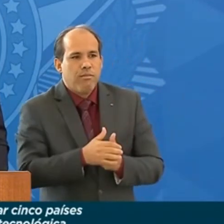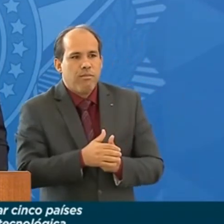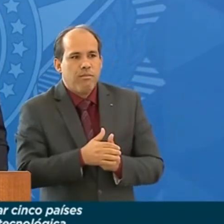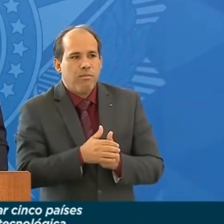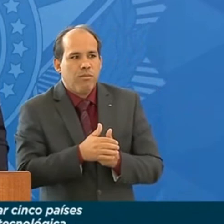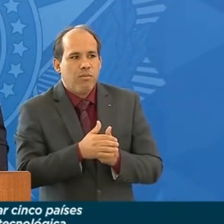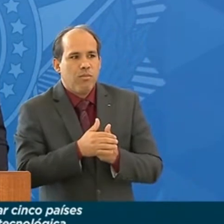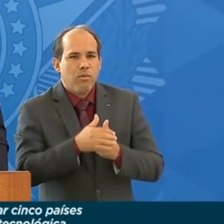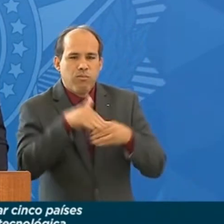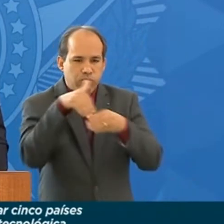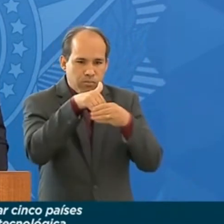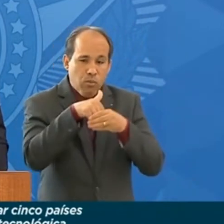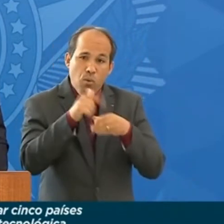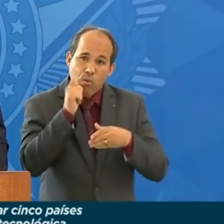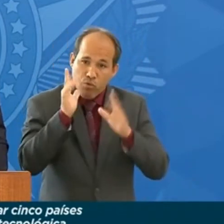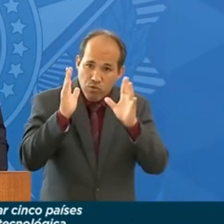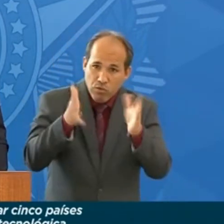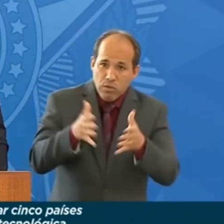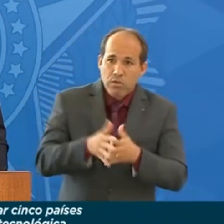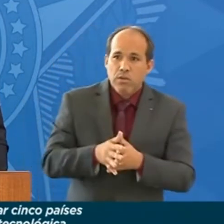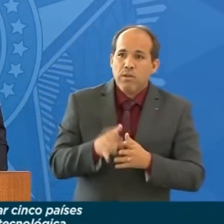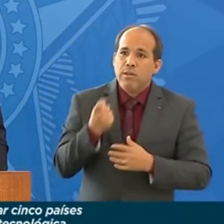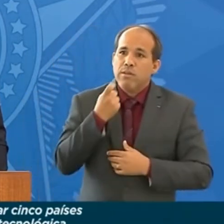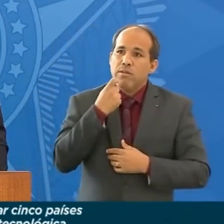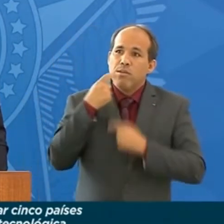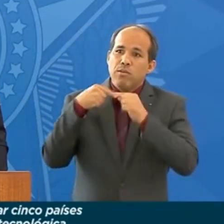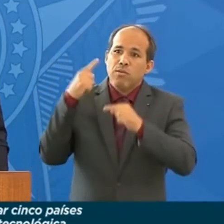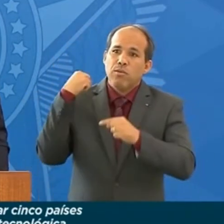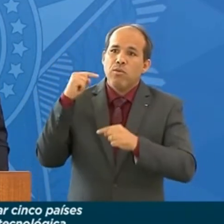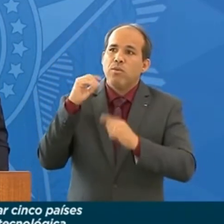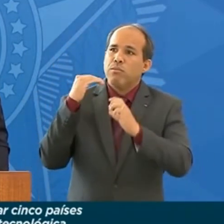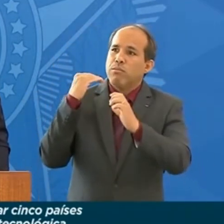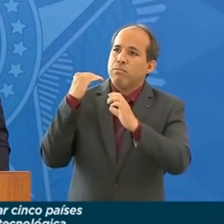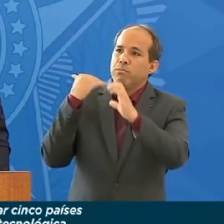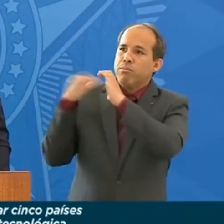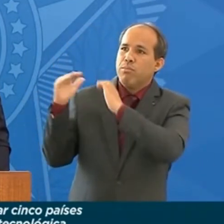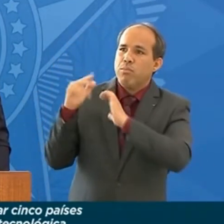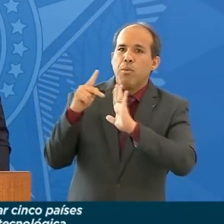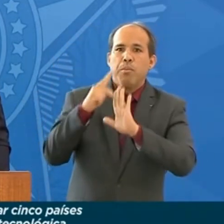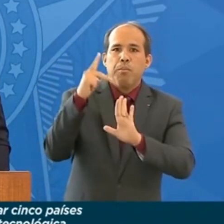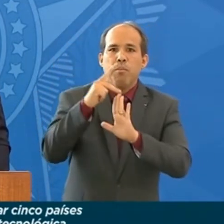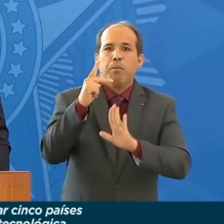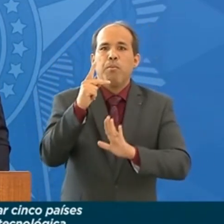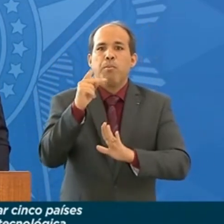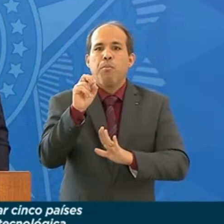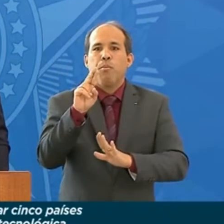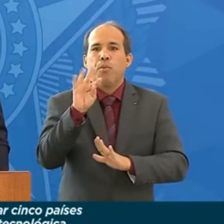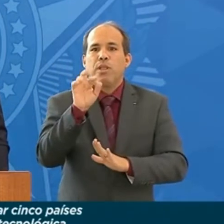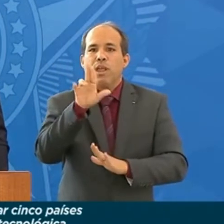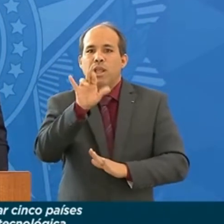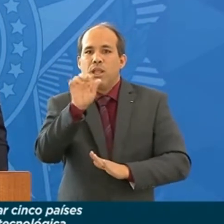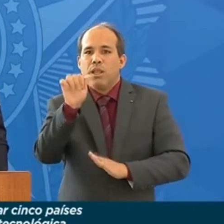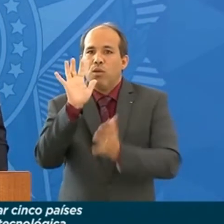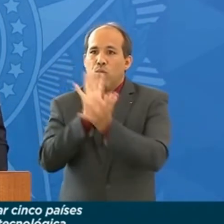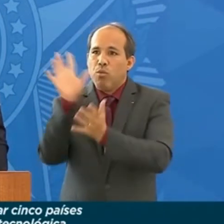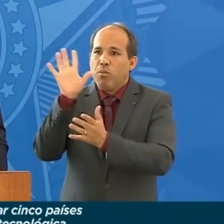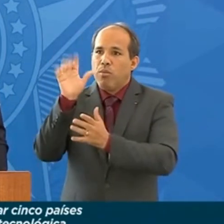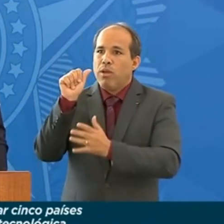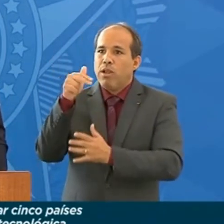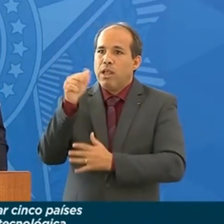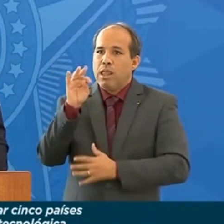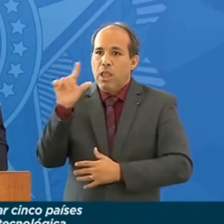votação ontem, na sexta-feira enviamos uma portaria para a Anatel e ontem foi